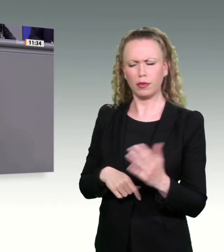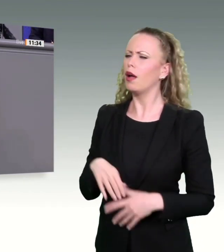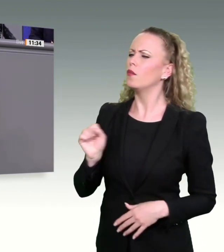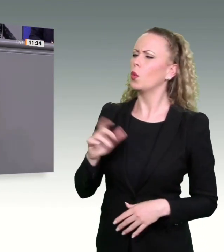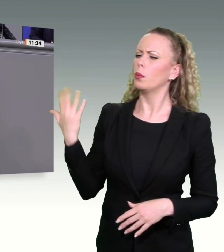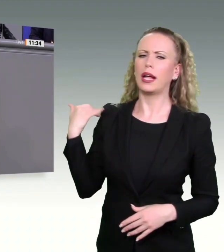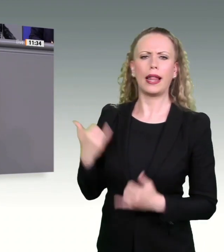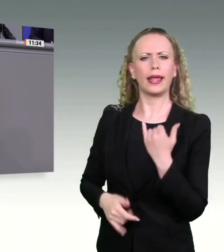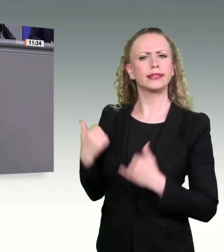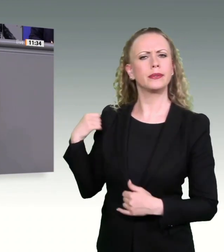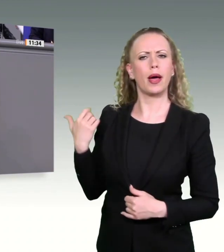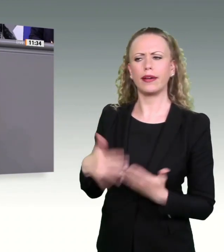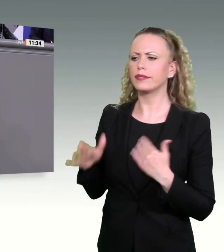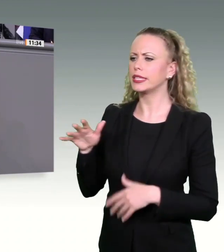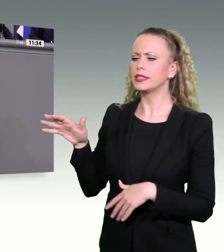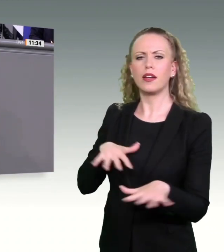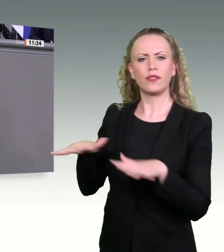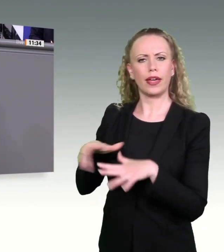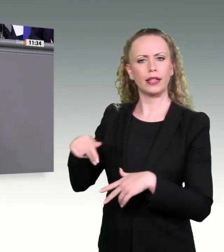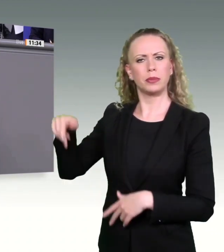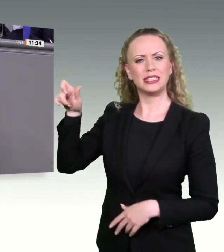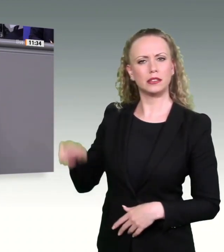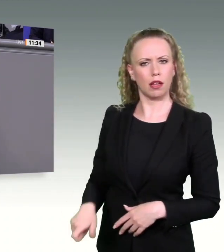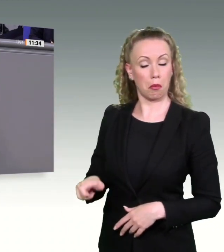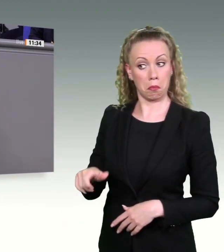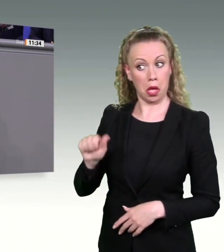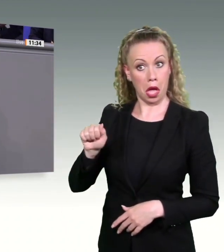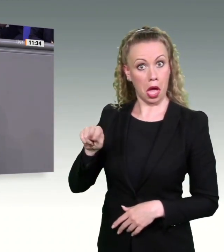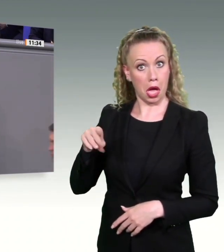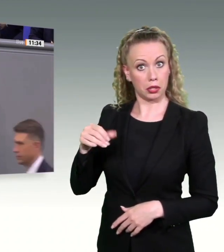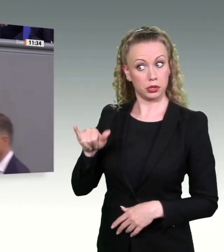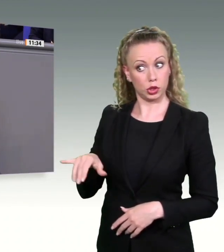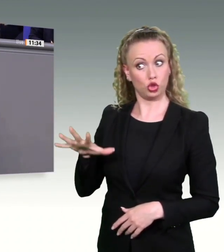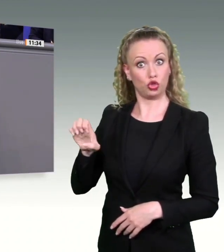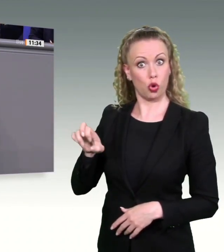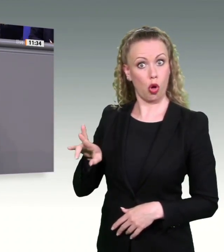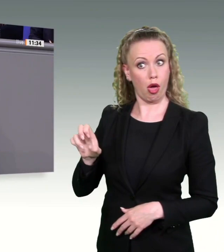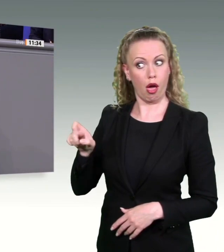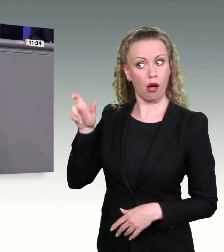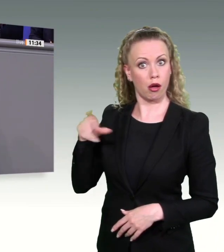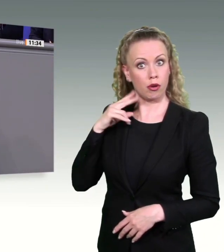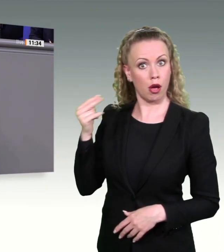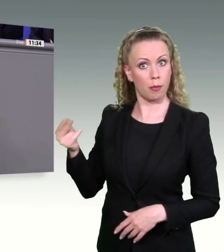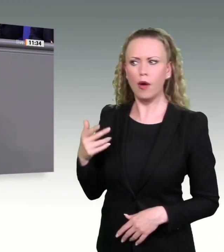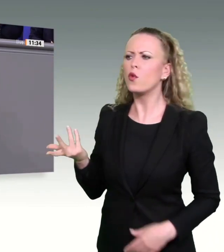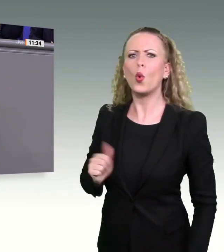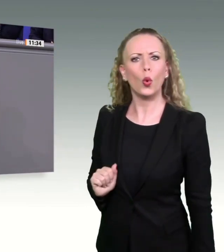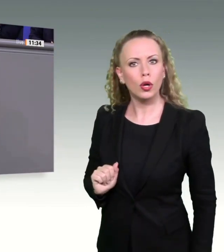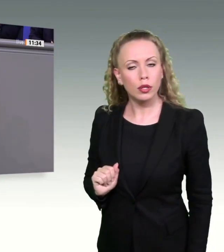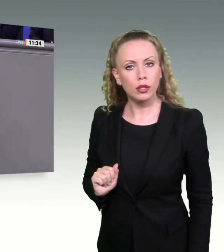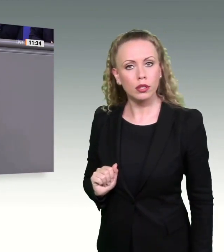Der hieß Andy Scheuer. Ich frage mich, wo der eigentlich ist, der Andy Scheuer? Es ist ja nun so, dass er